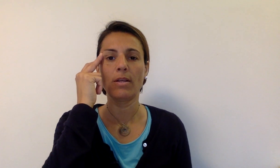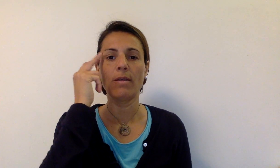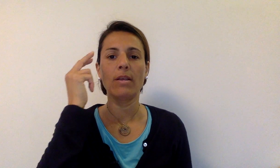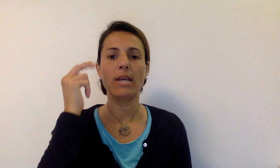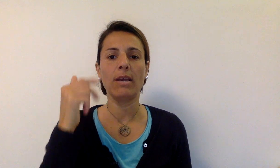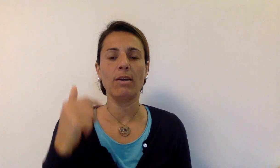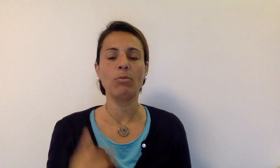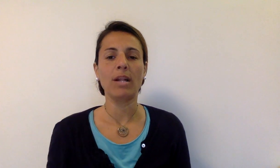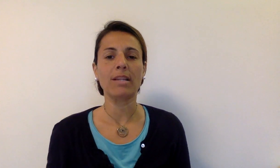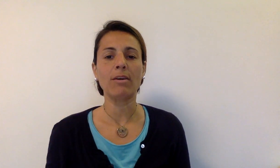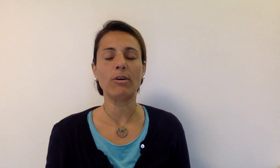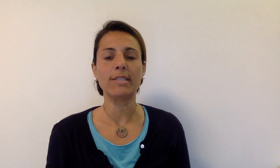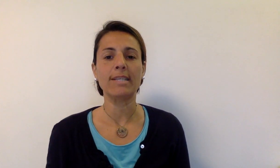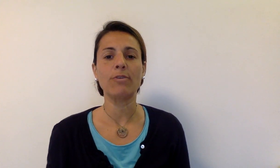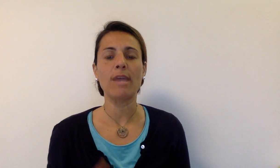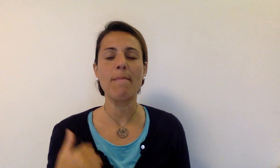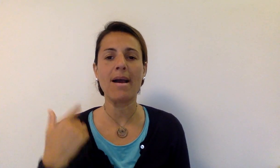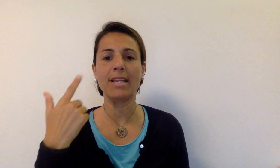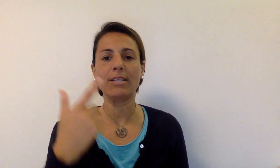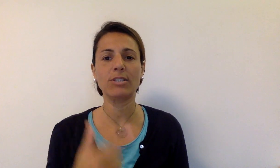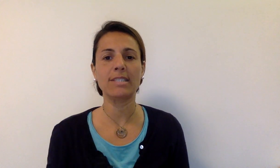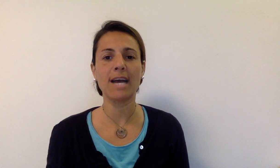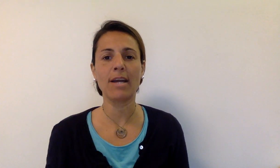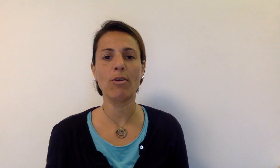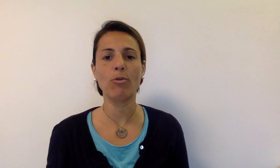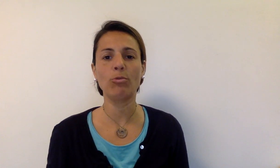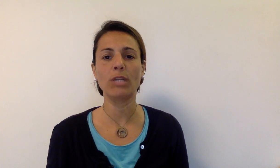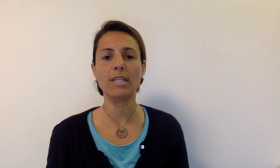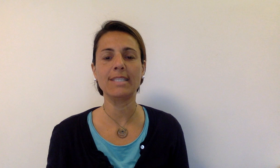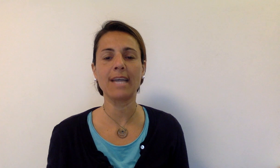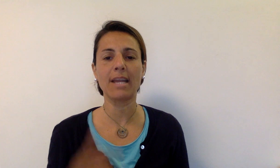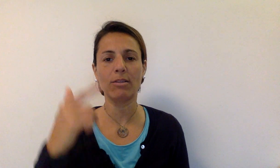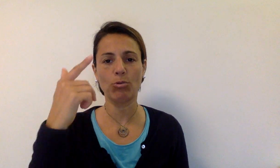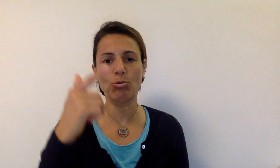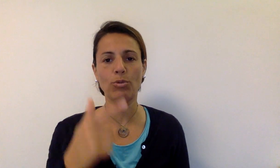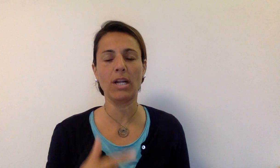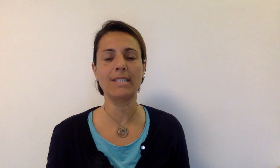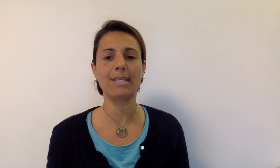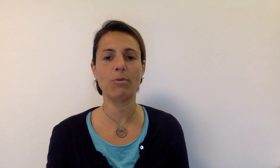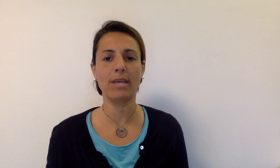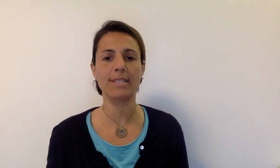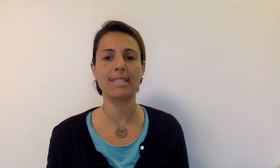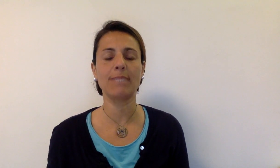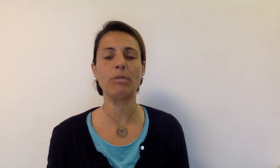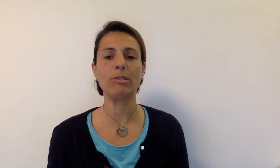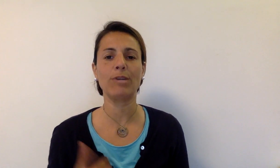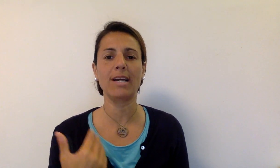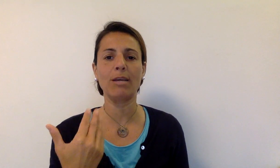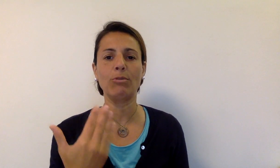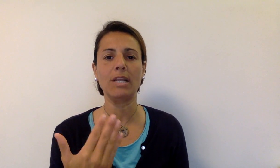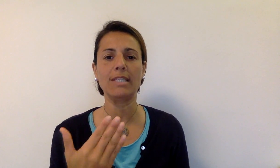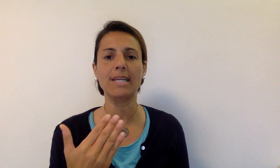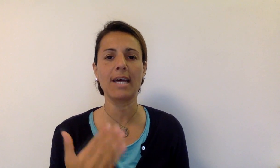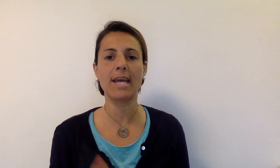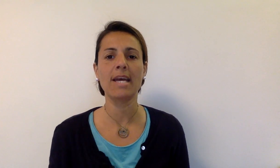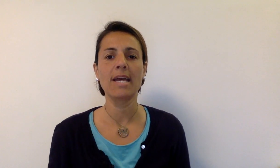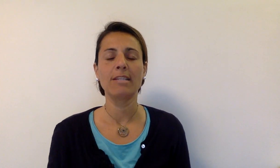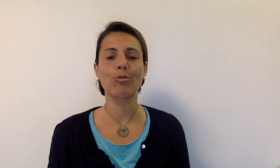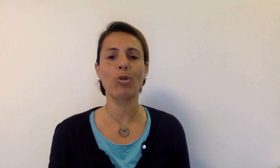E un'altra cosa non è mai necessario utilizzare tutta la sequenza si possono anche utilizzare solo